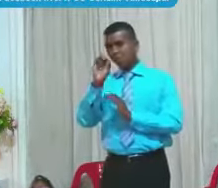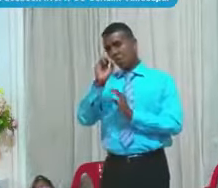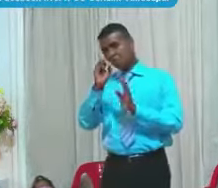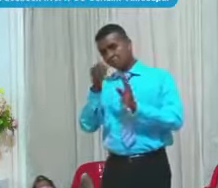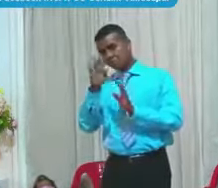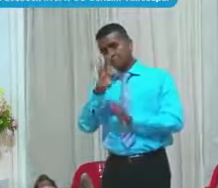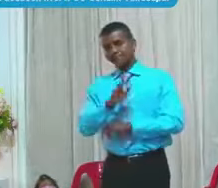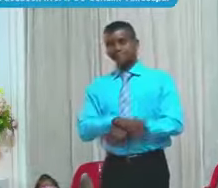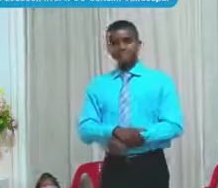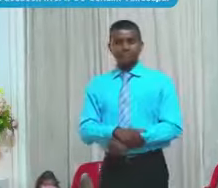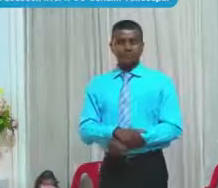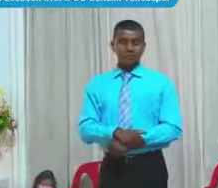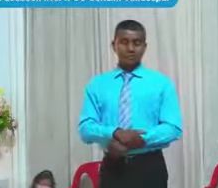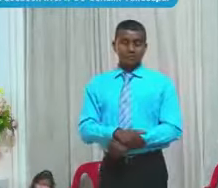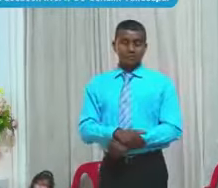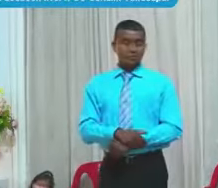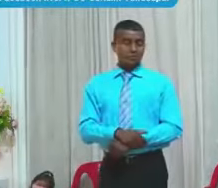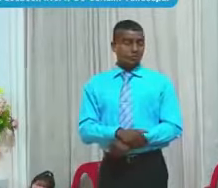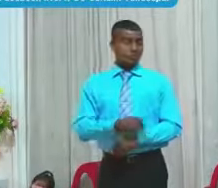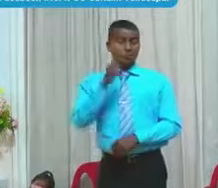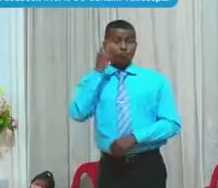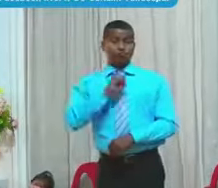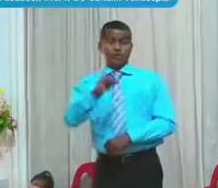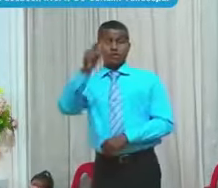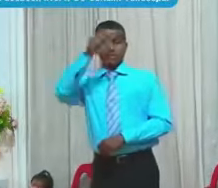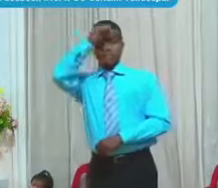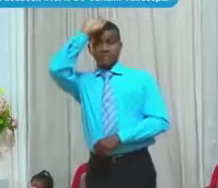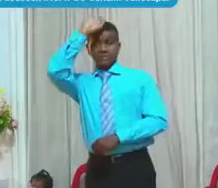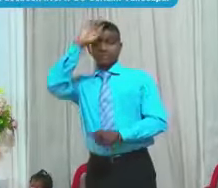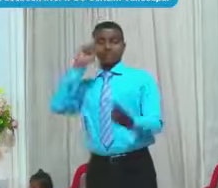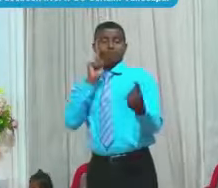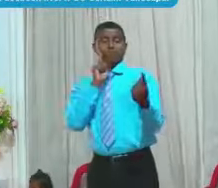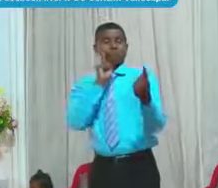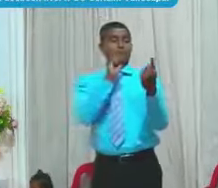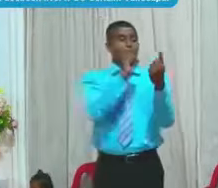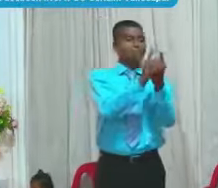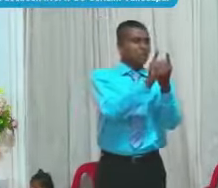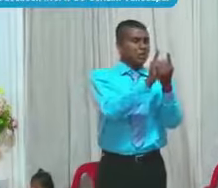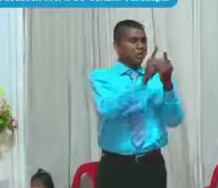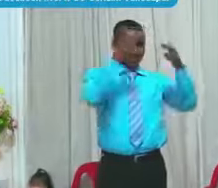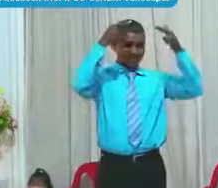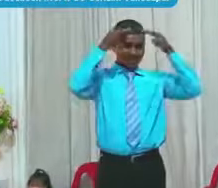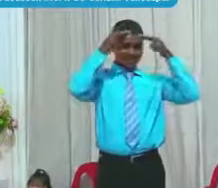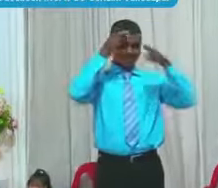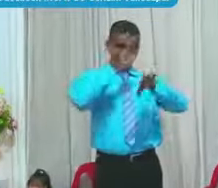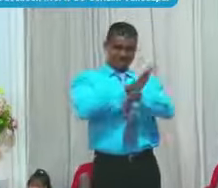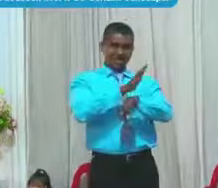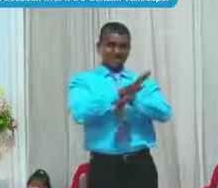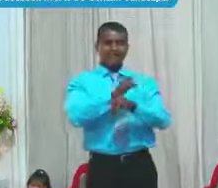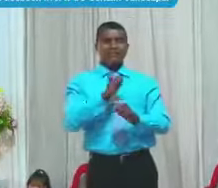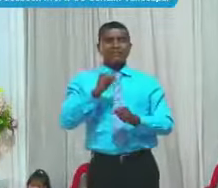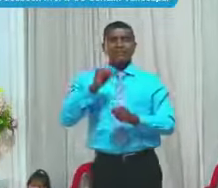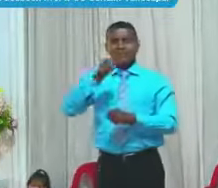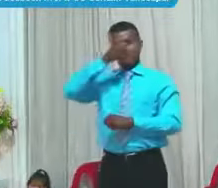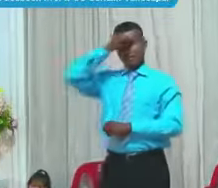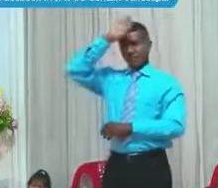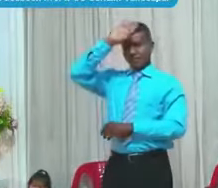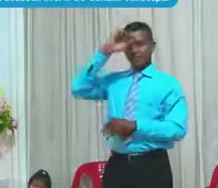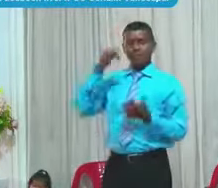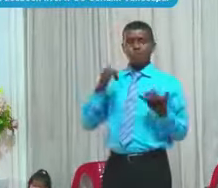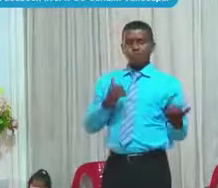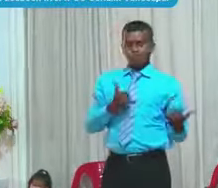Y Entonces Un día Entró Daniel Con El Rey Una Tarde Y Daniel Estaba Ahí En El Templo